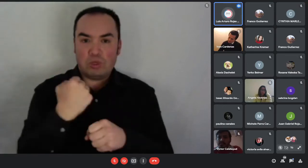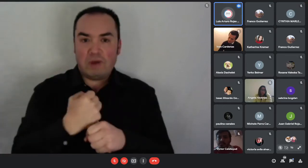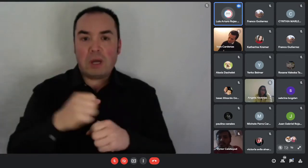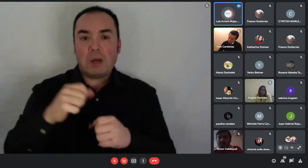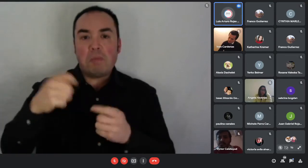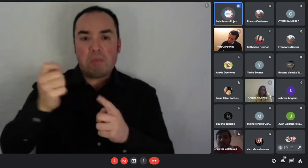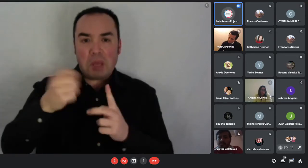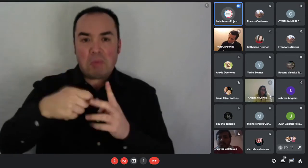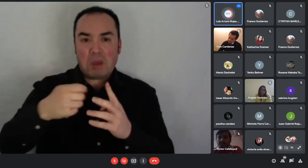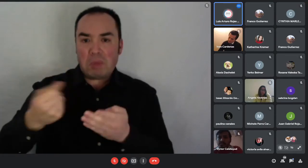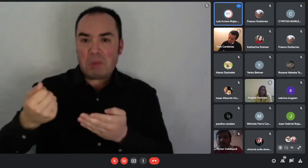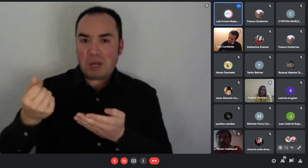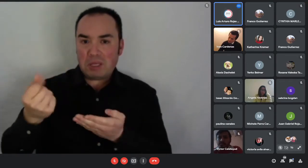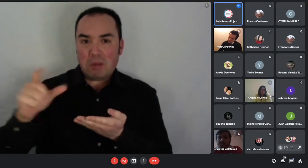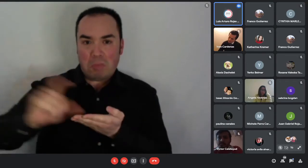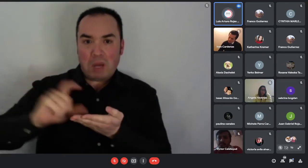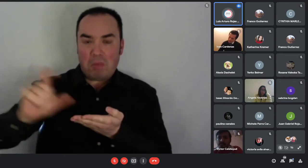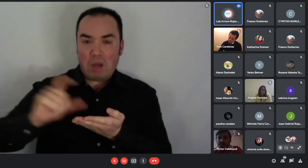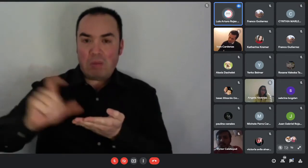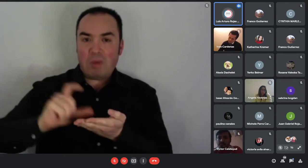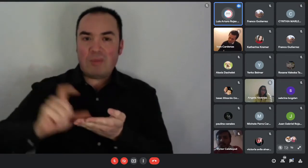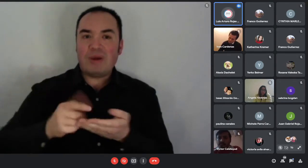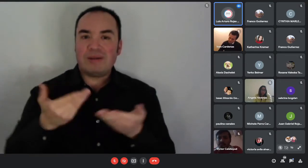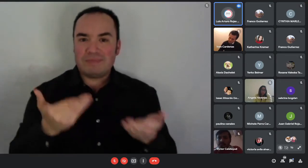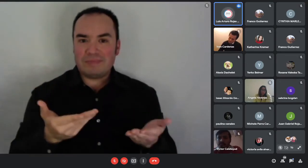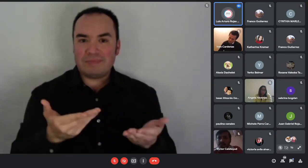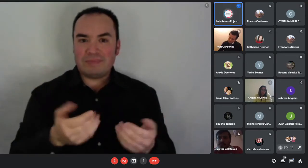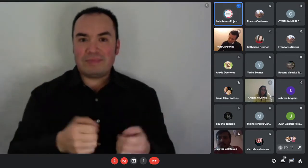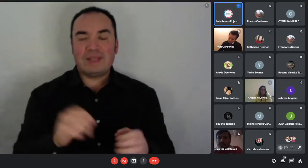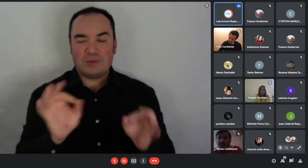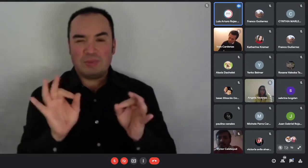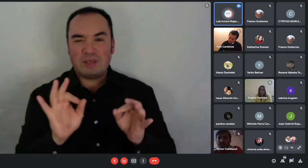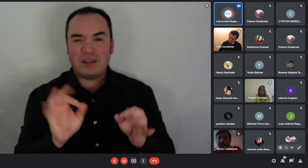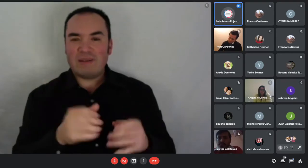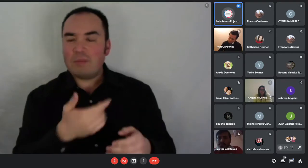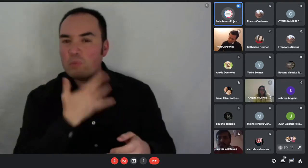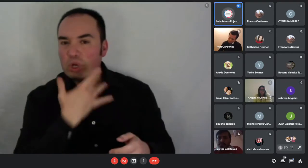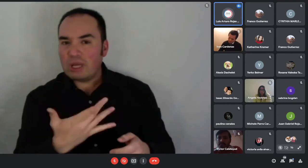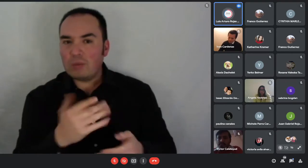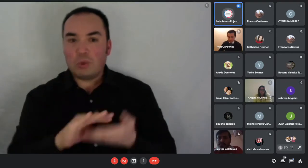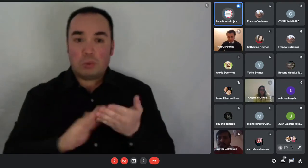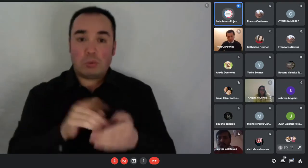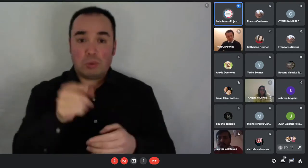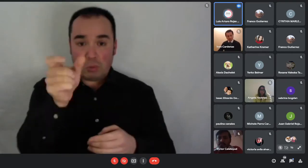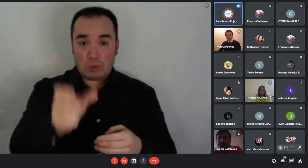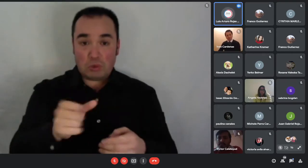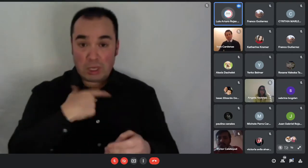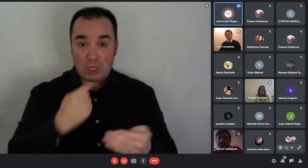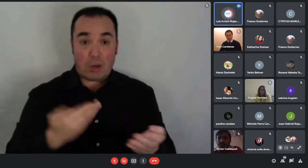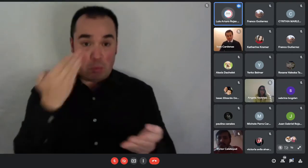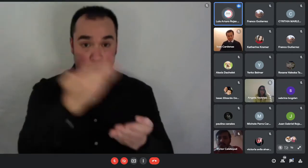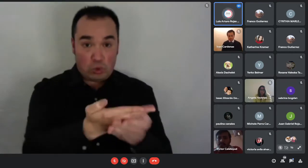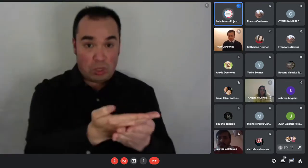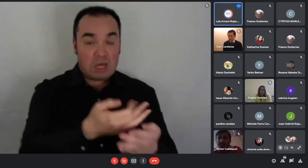cuando alguien postula, nos tiene que decir, ¿sabe qué? Yo puedo pagar una diferencia al momento de pagar el arriendo.